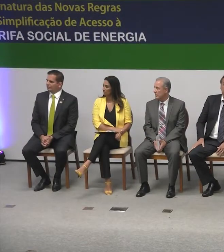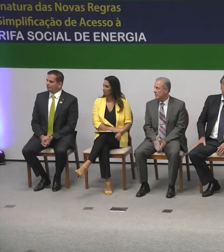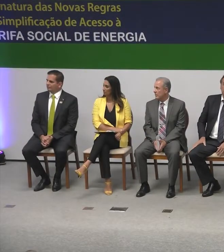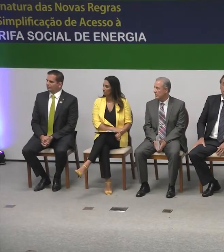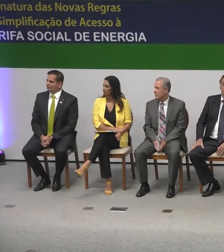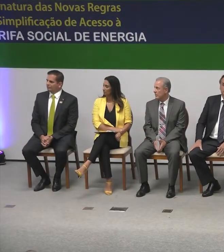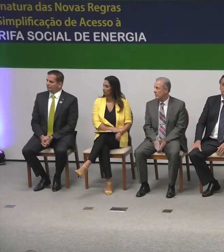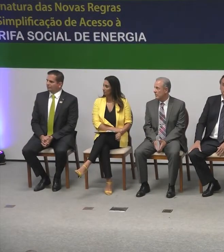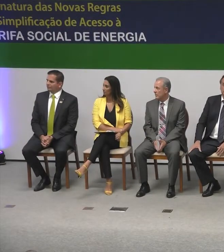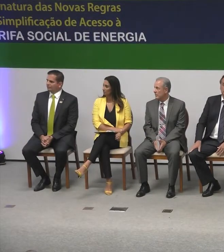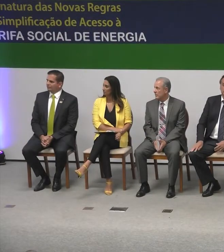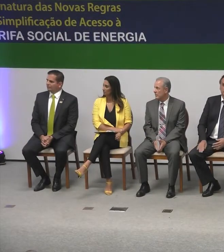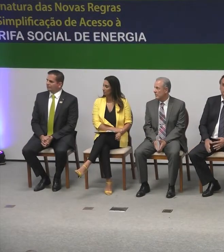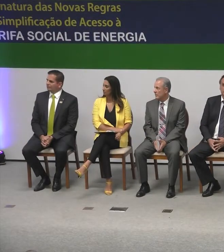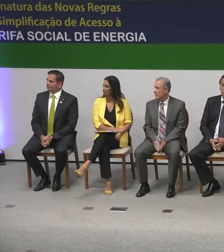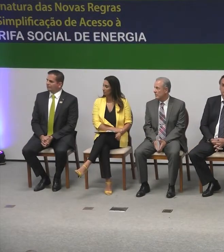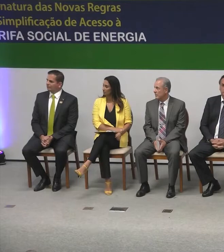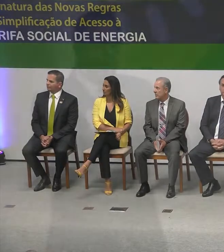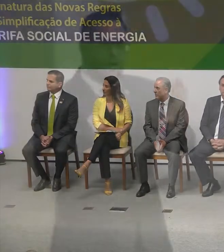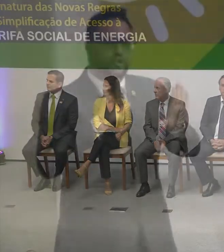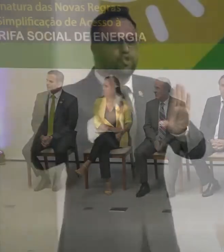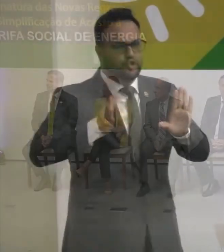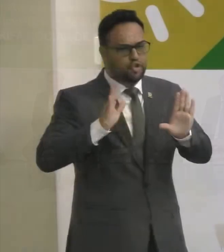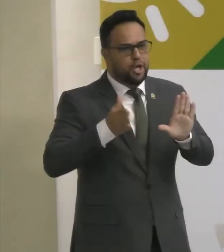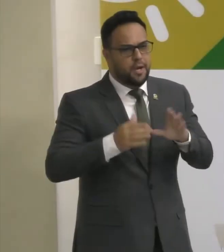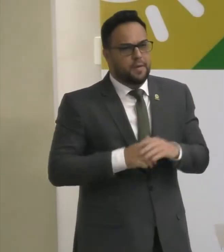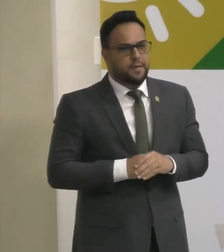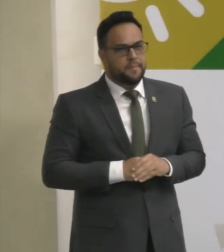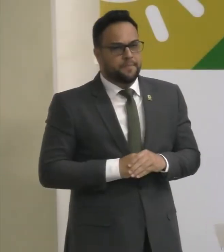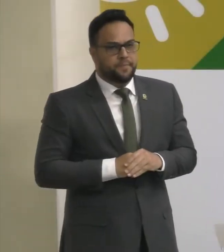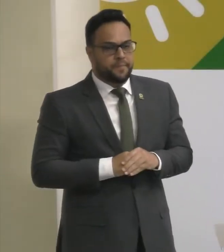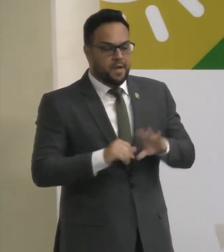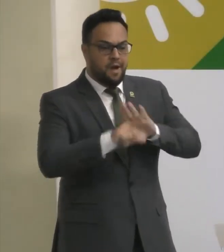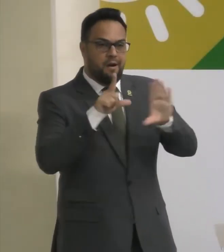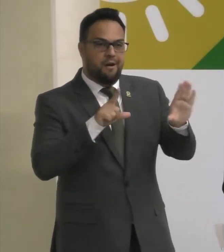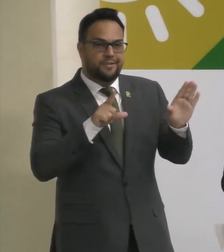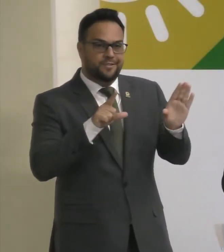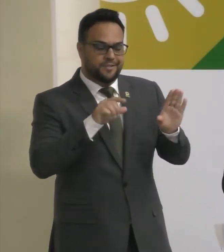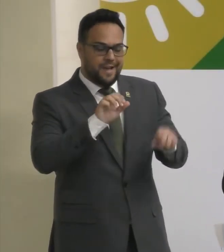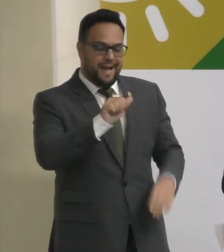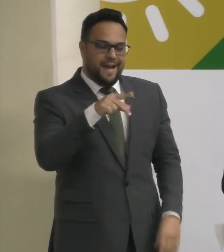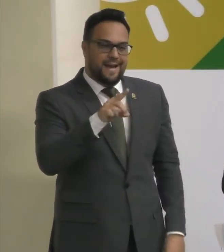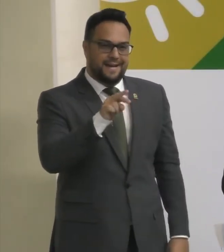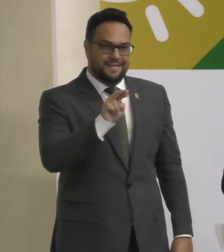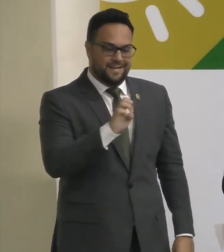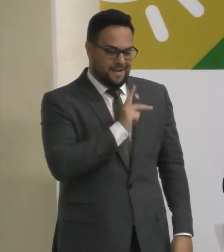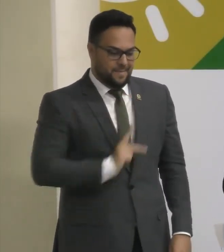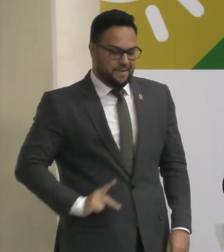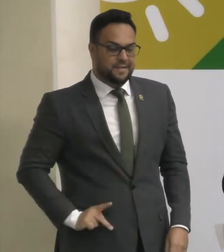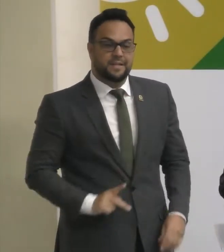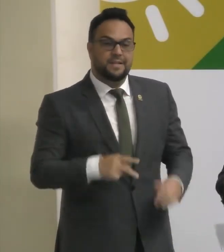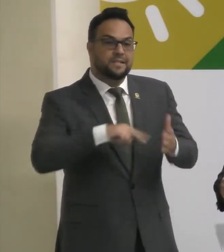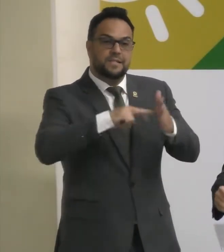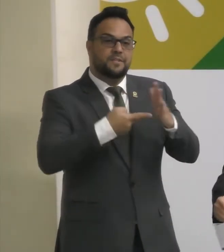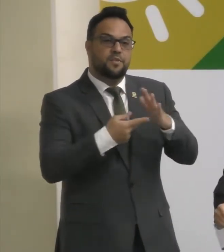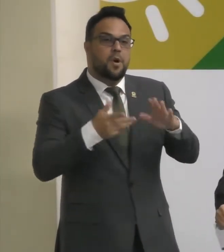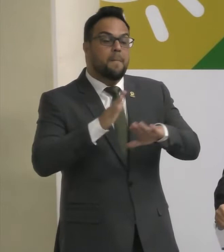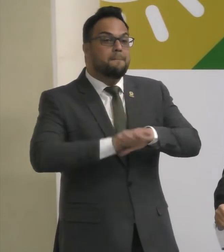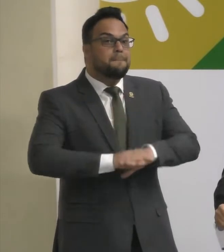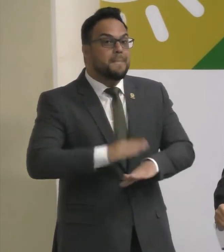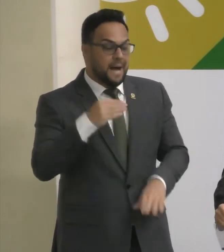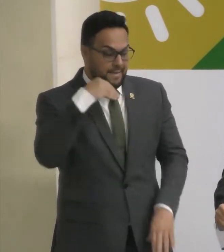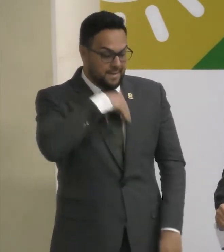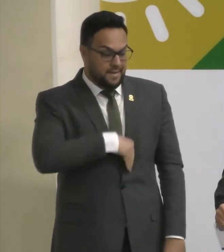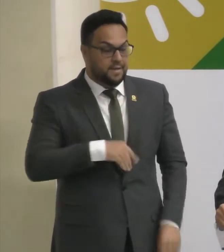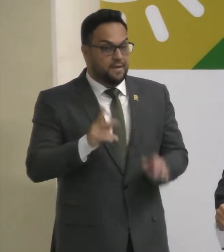Ele também Traz Como já foi falado Aqui pelo nosso Presidente André Ele também Traz Mais rendas Para as famílias Mais